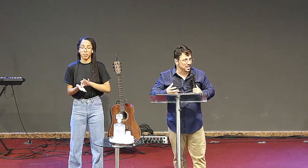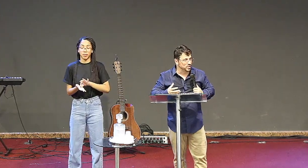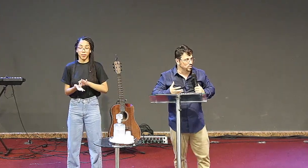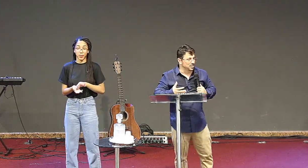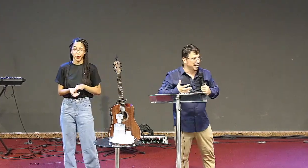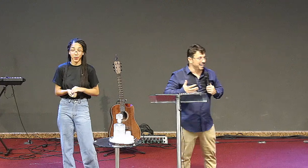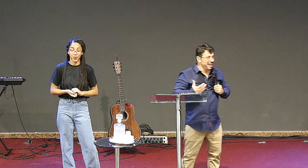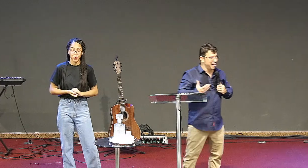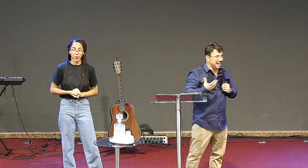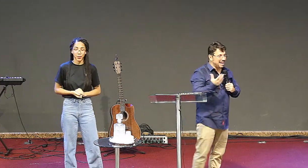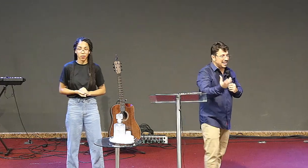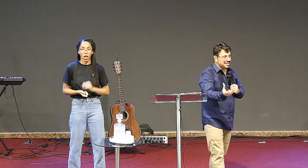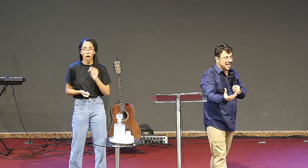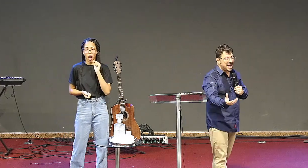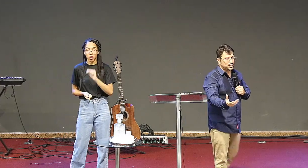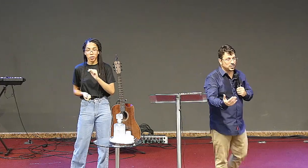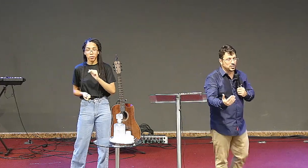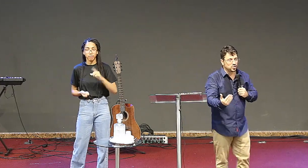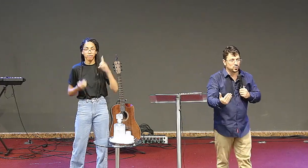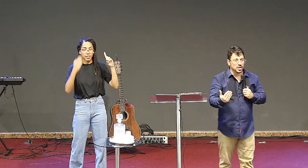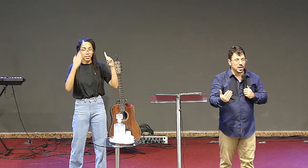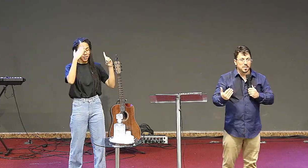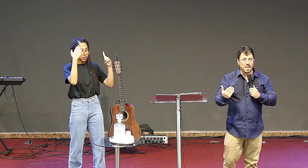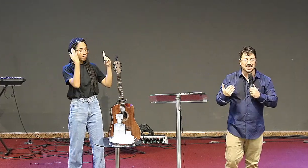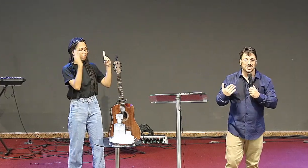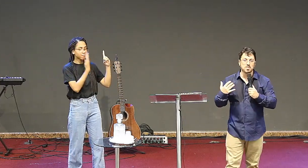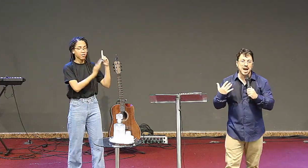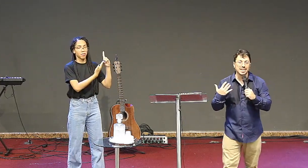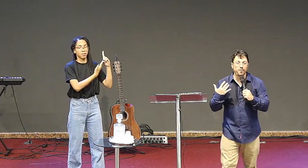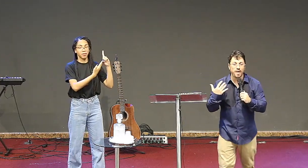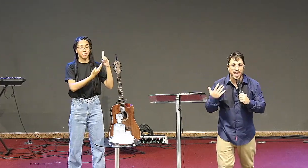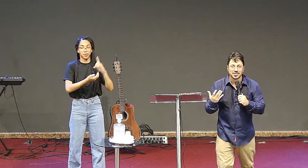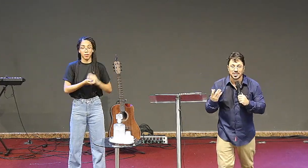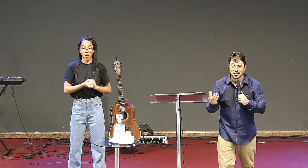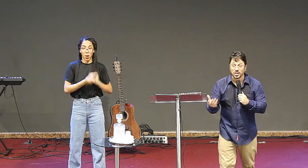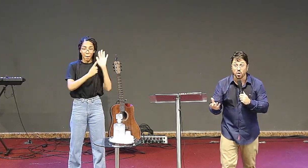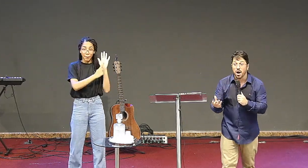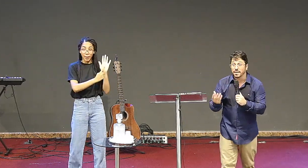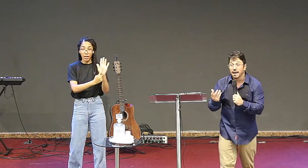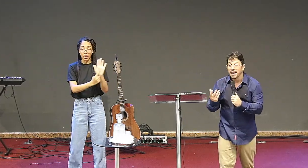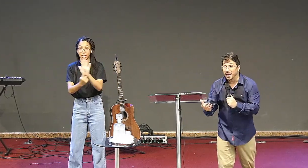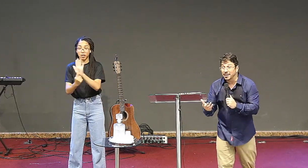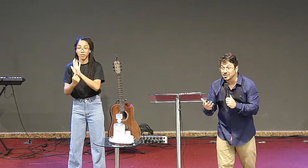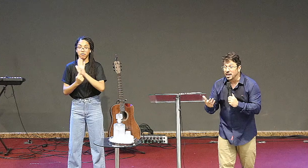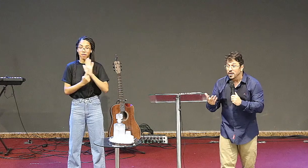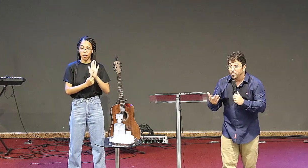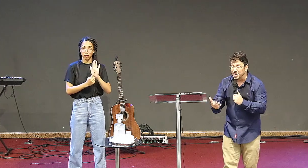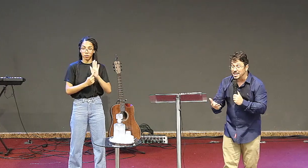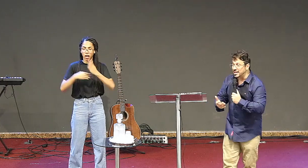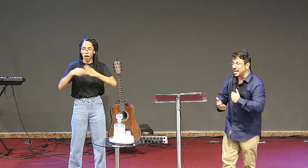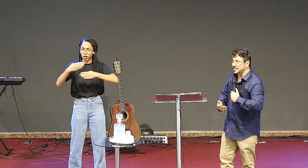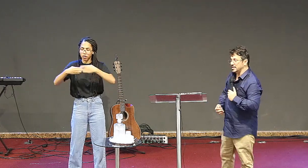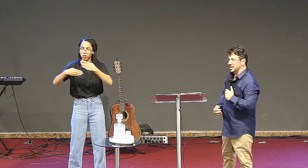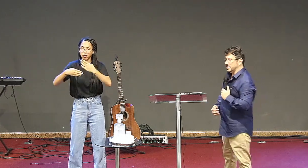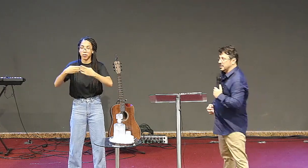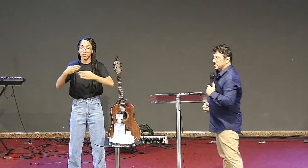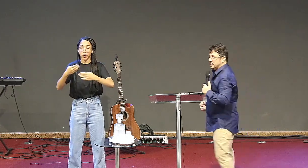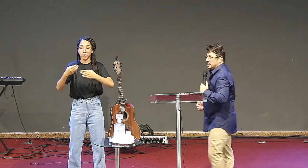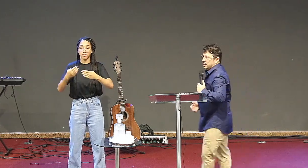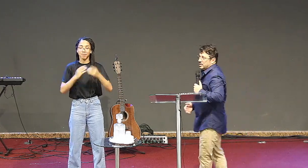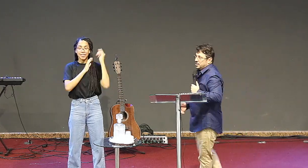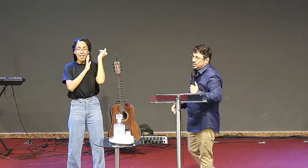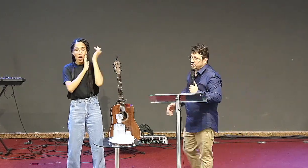quanto mais você crê na realidade disso, mais manifesta, se torna essa presença,